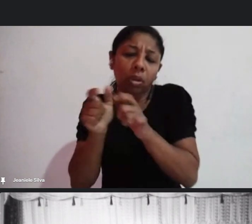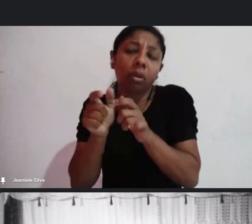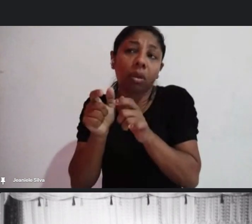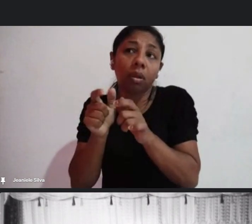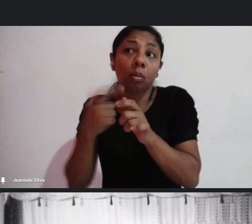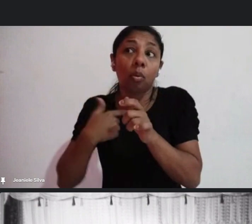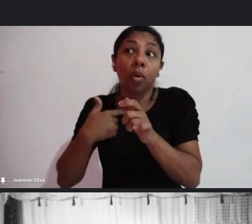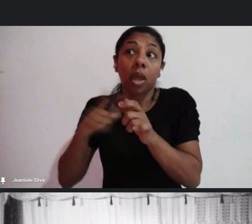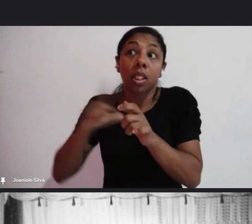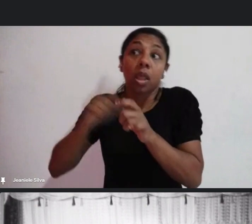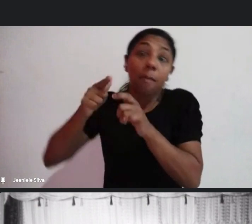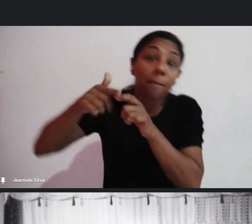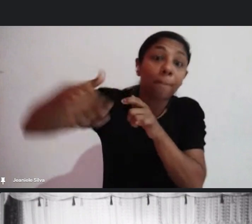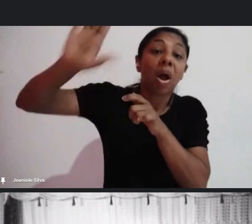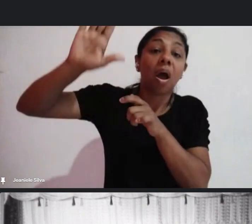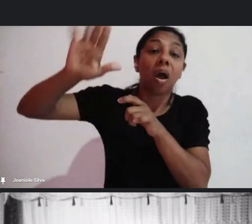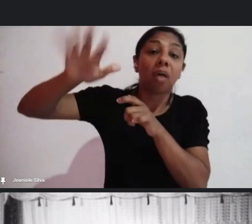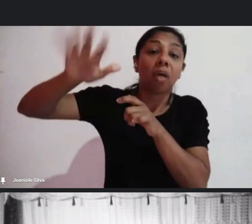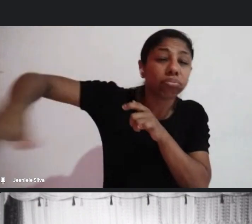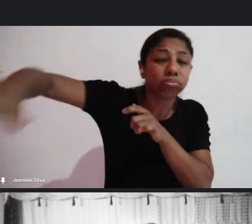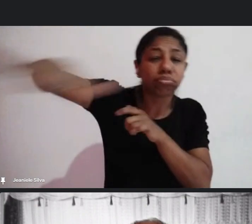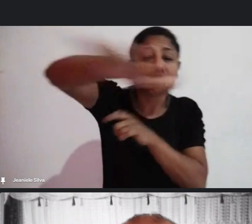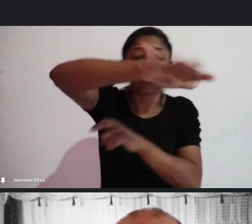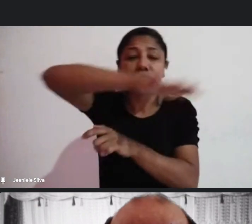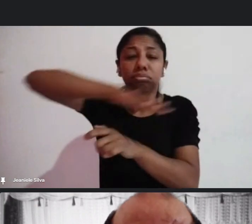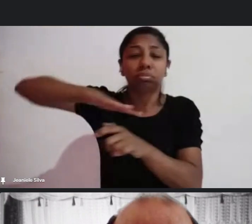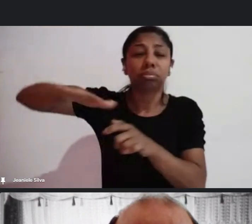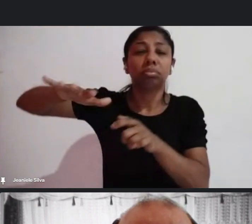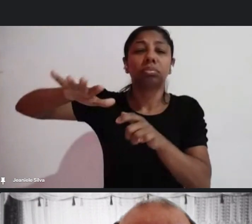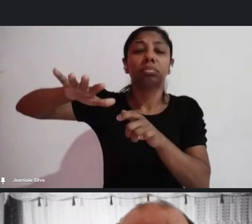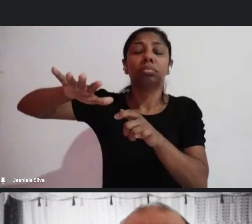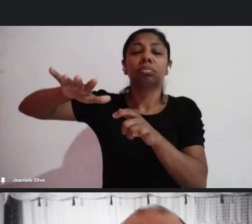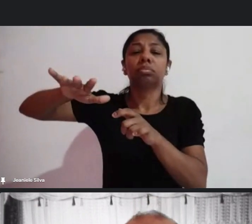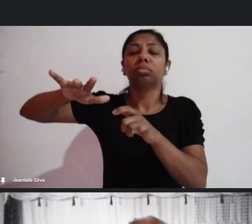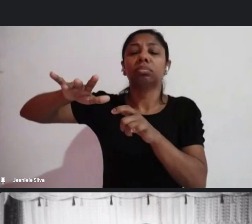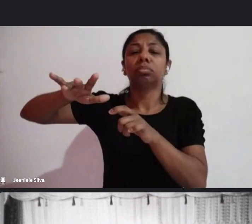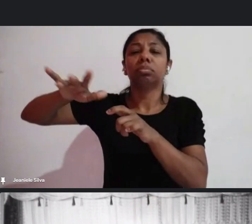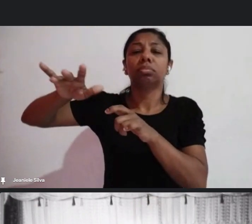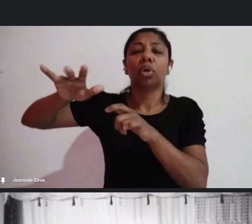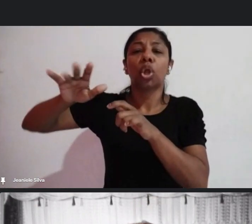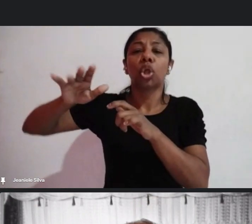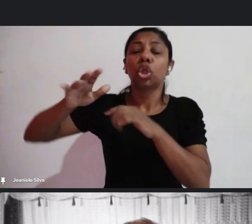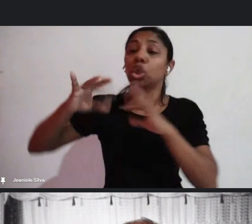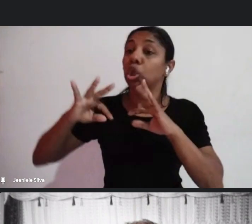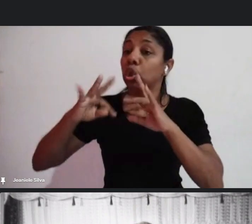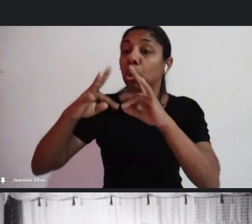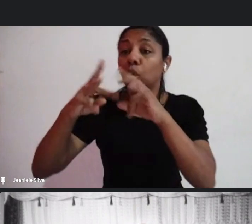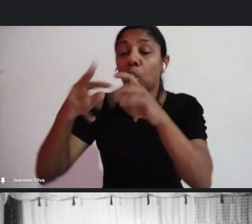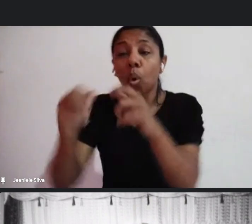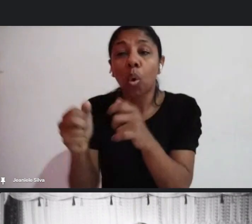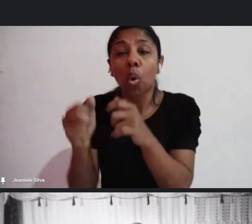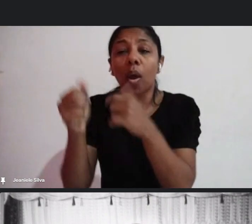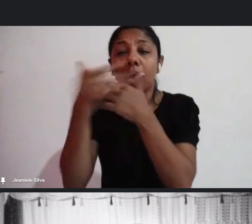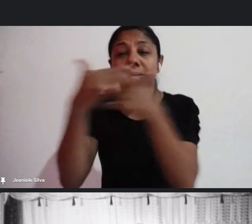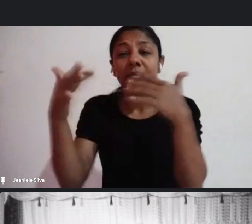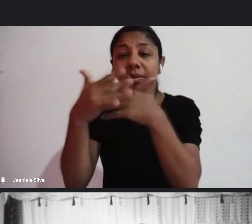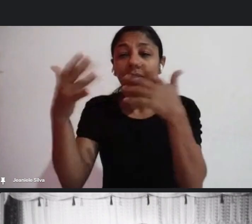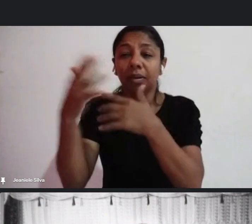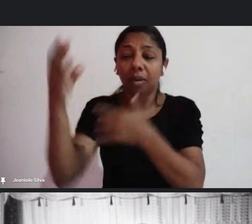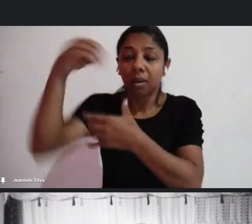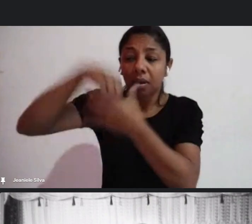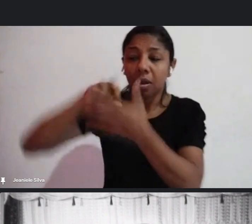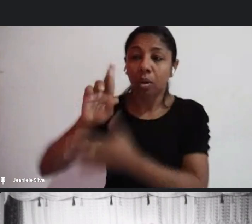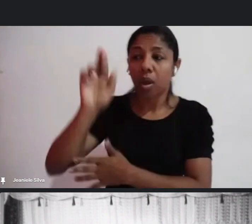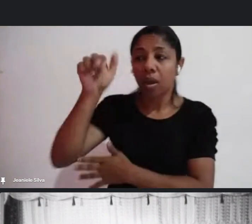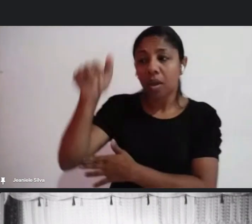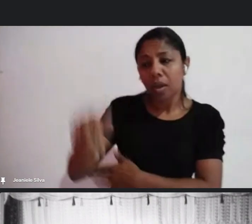Carnaval está presente em praticamente todos os municípios do Estado. Uns de forma grande, outros pequenas,